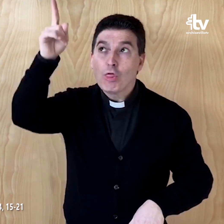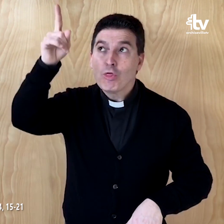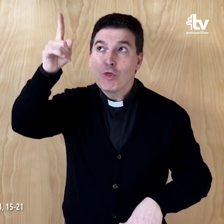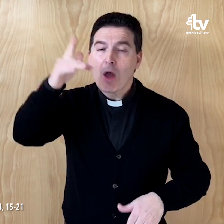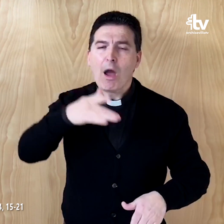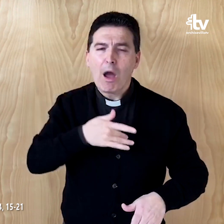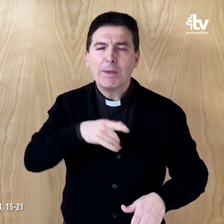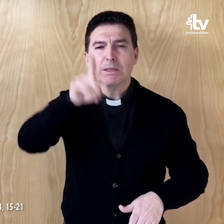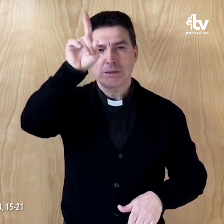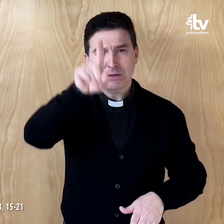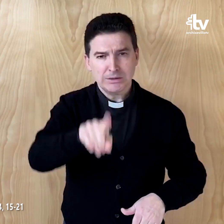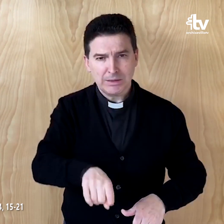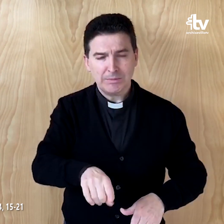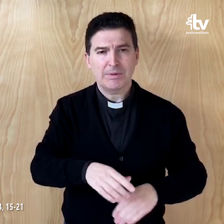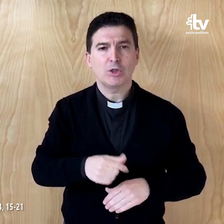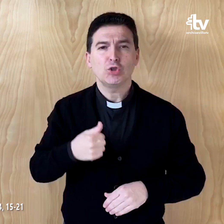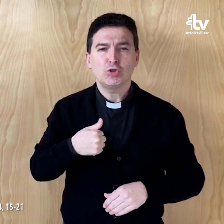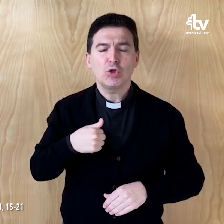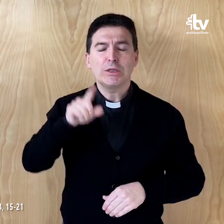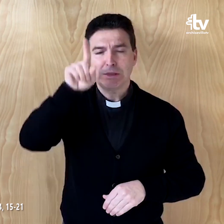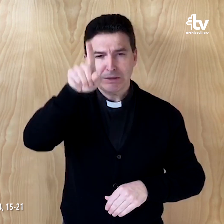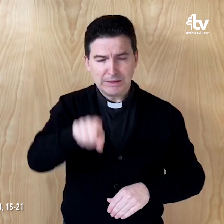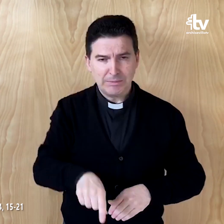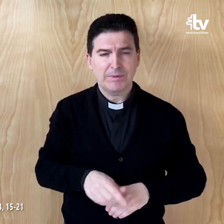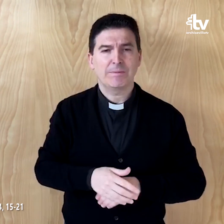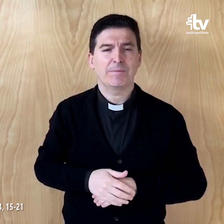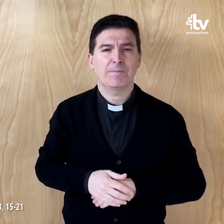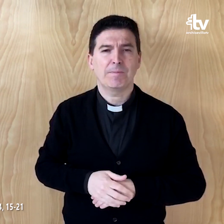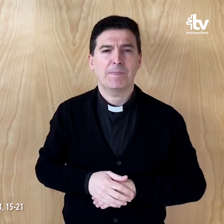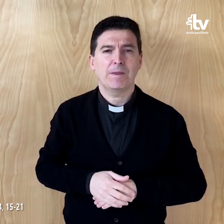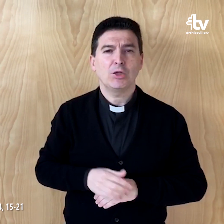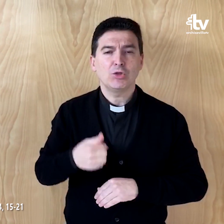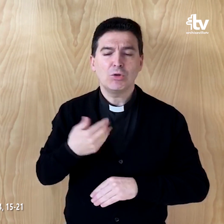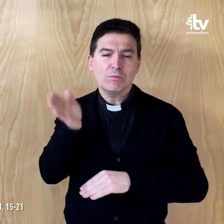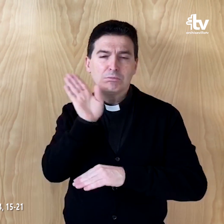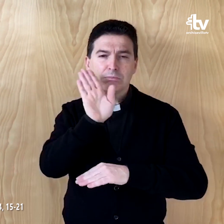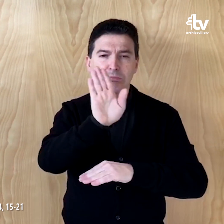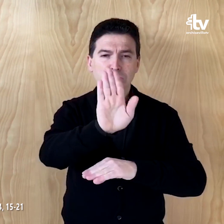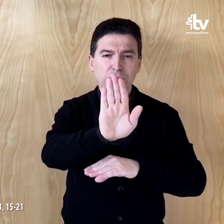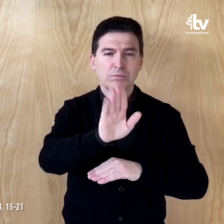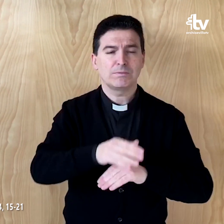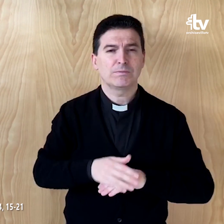será amado por mi Padre y yo también lo amaré y me manifestaré a él